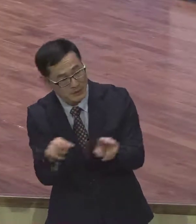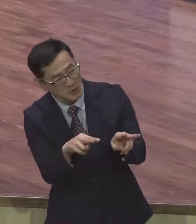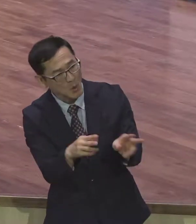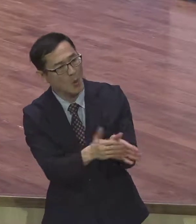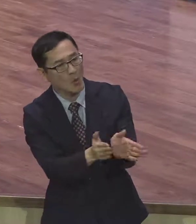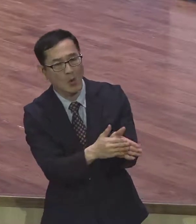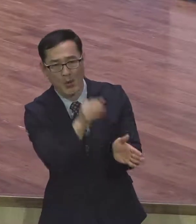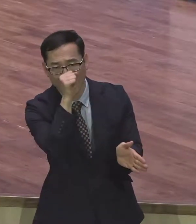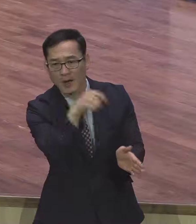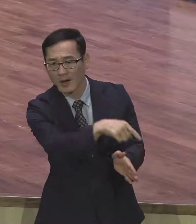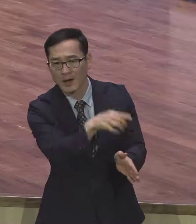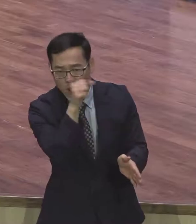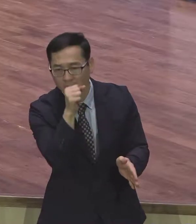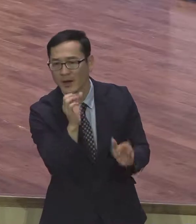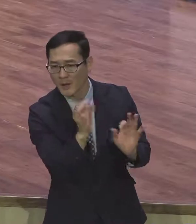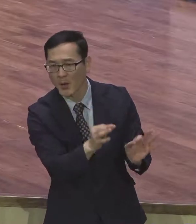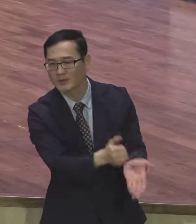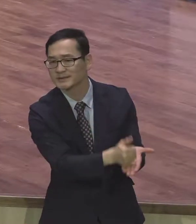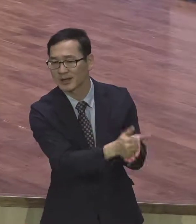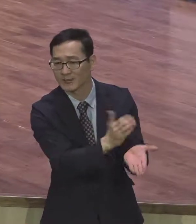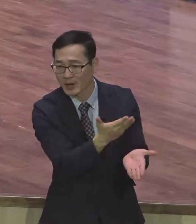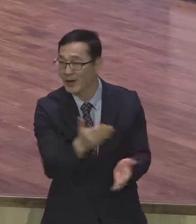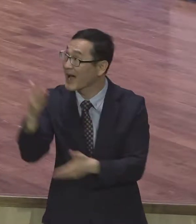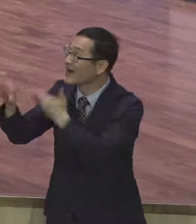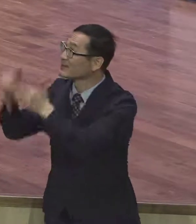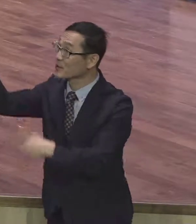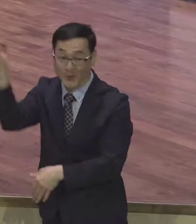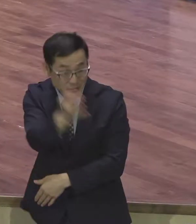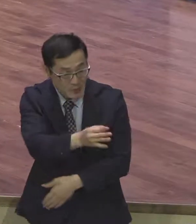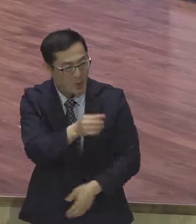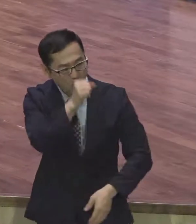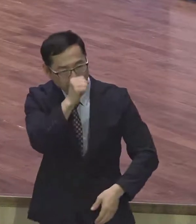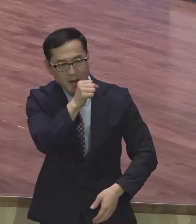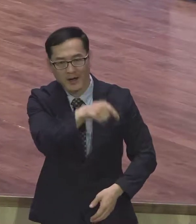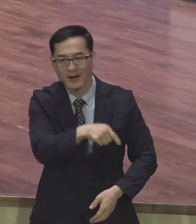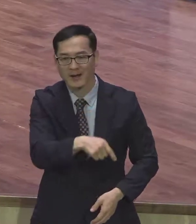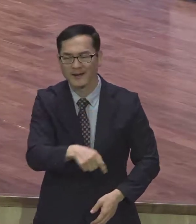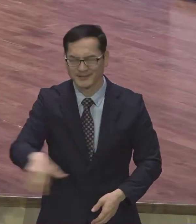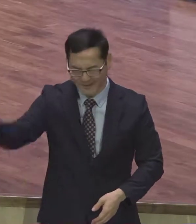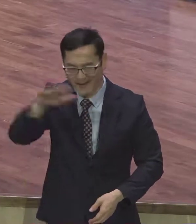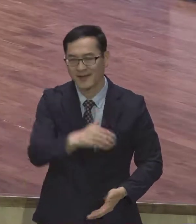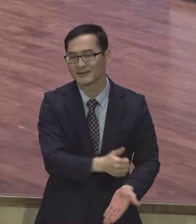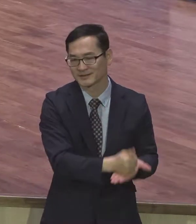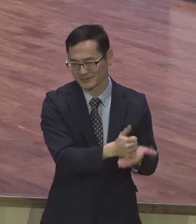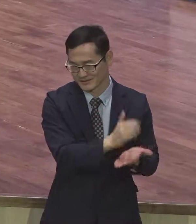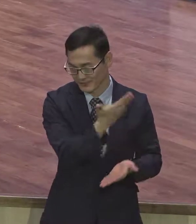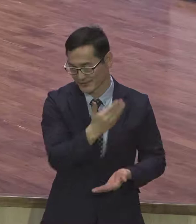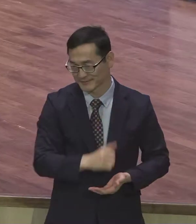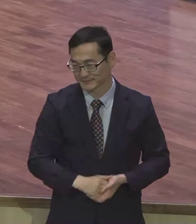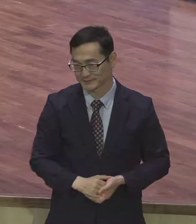공동체 성경적 그리도의 공동체가 돼야 한다 그렇게 말하세요 그래서 가정에서도